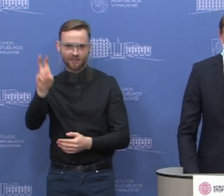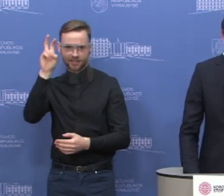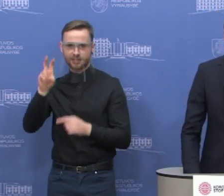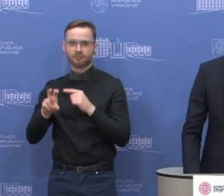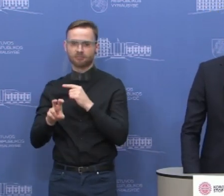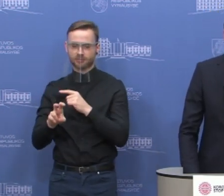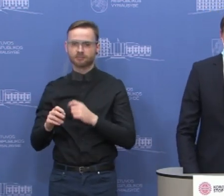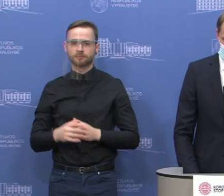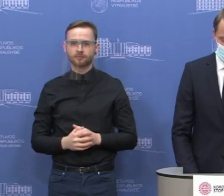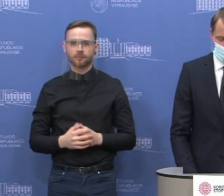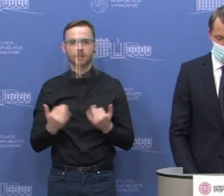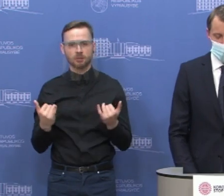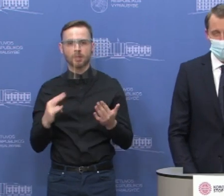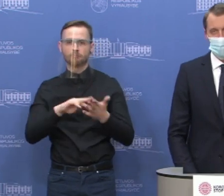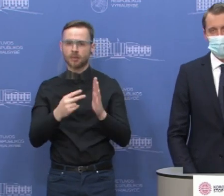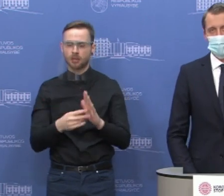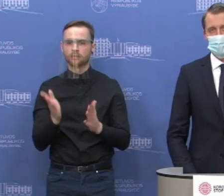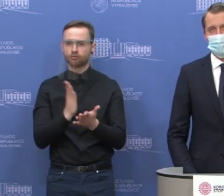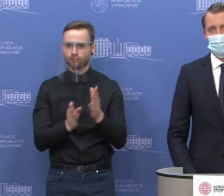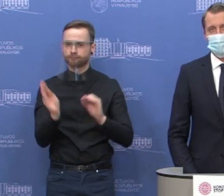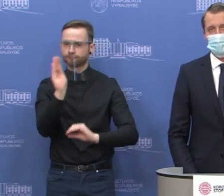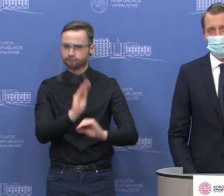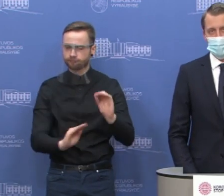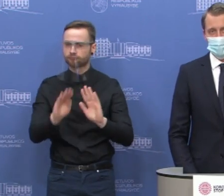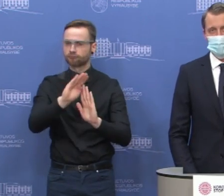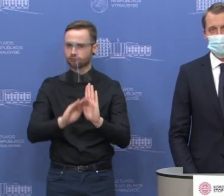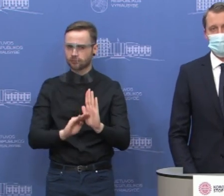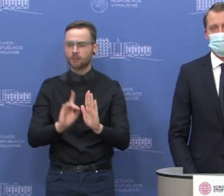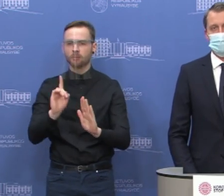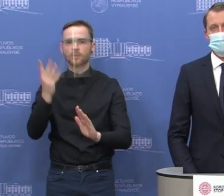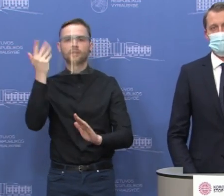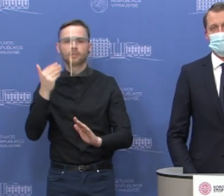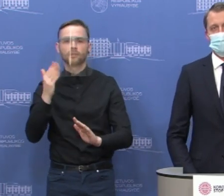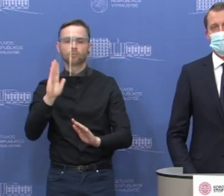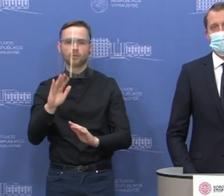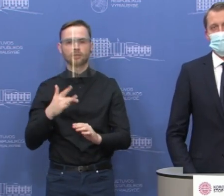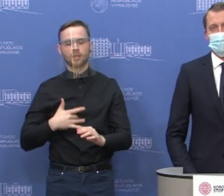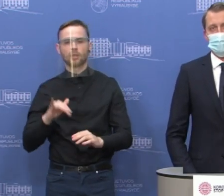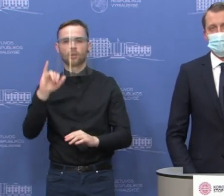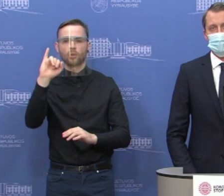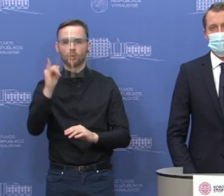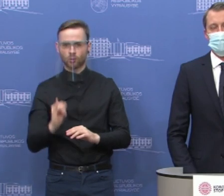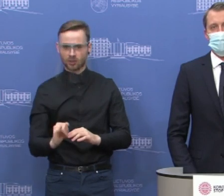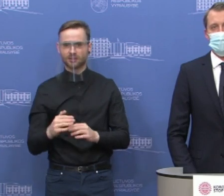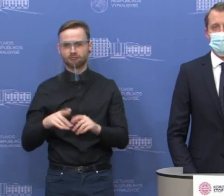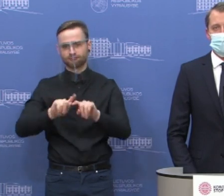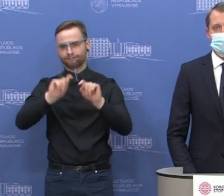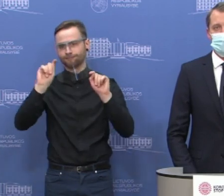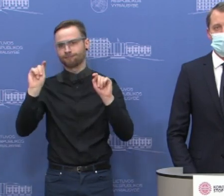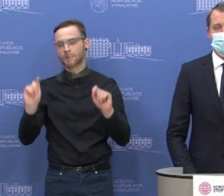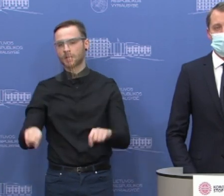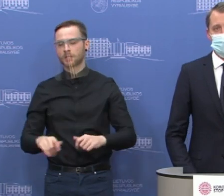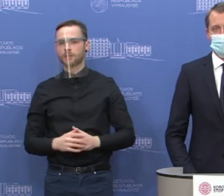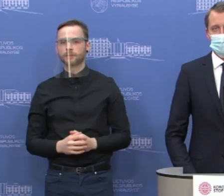šie priemonė kuriamai, bet jinai orientuojama jau po vasaro sezono. Tai yra tikimės, kad jinai galėtų